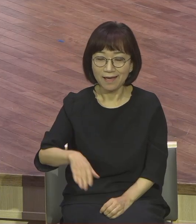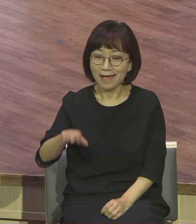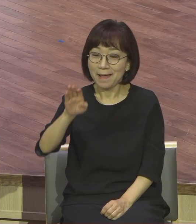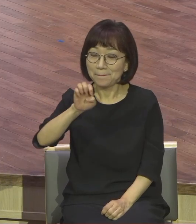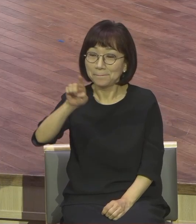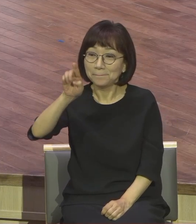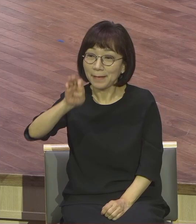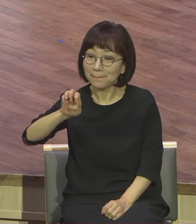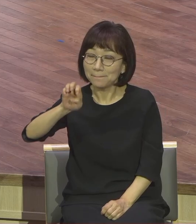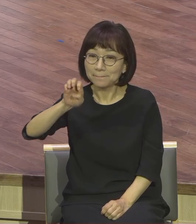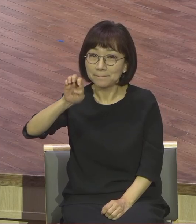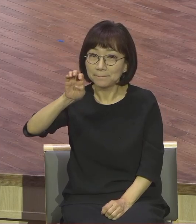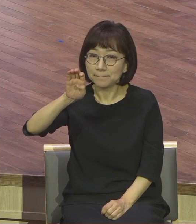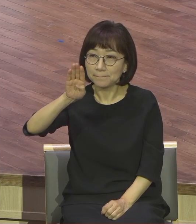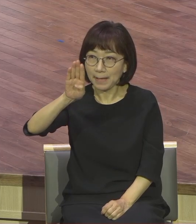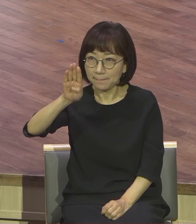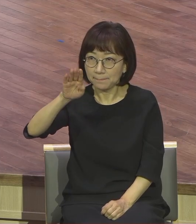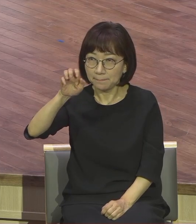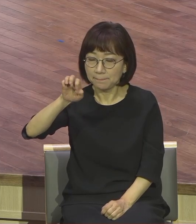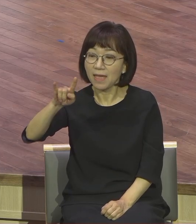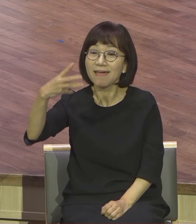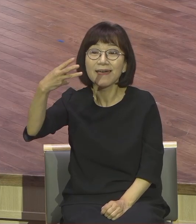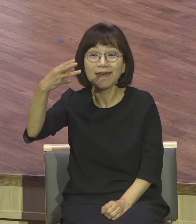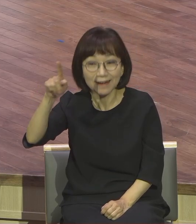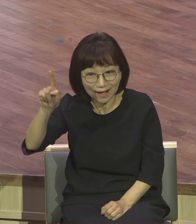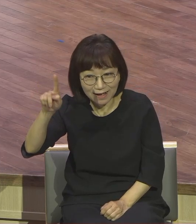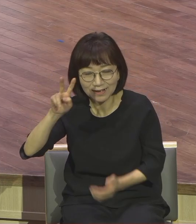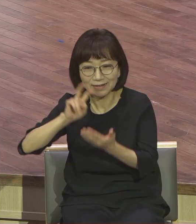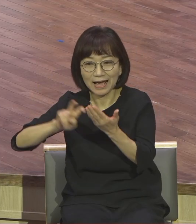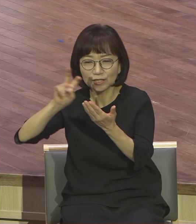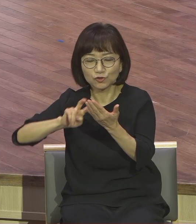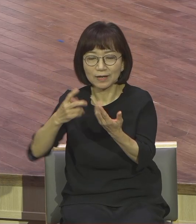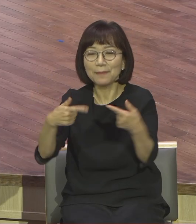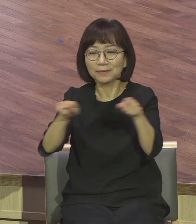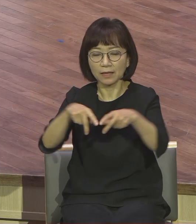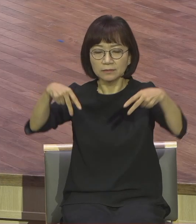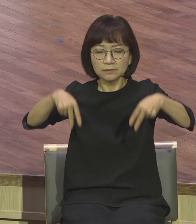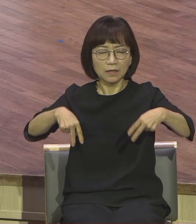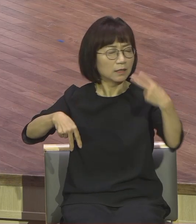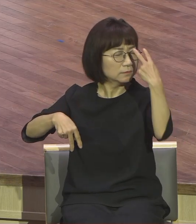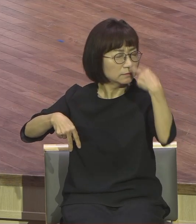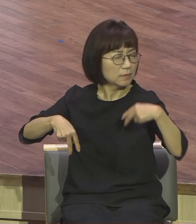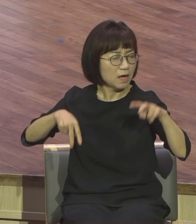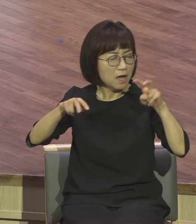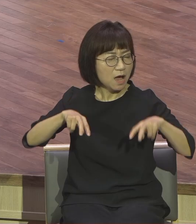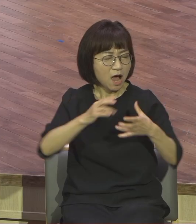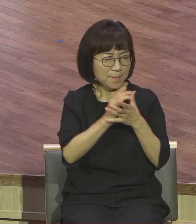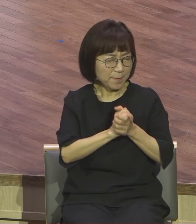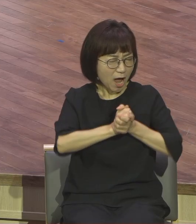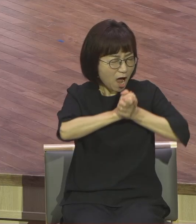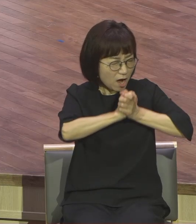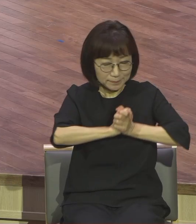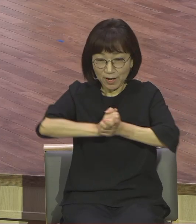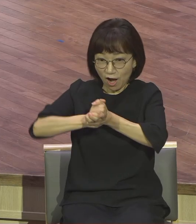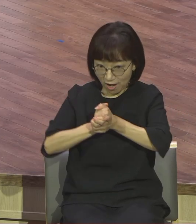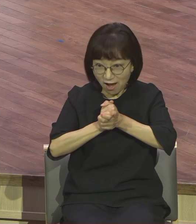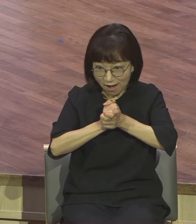세이 굿바이 이런 노래 불렀는데 안드레아 버첼리 이 사람이 처음에는